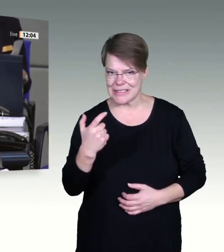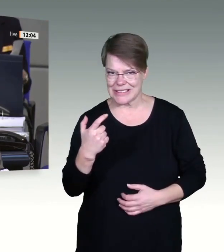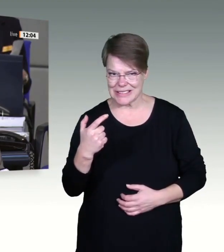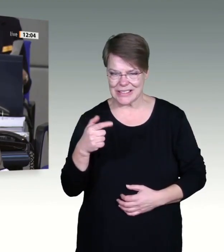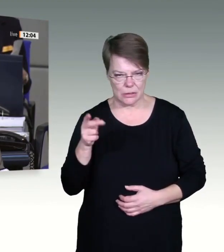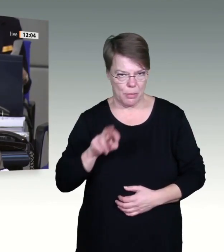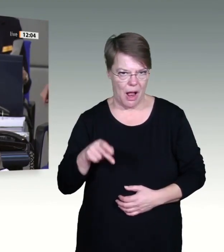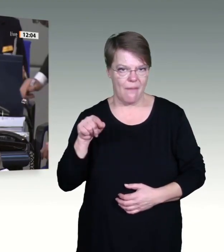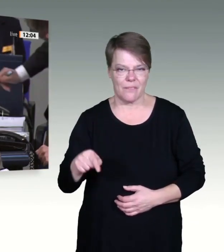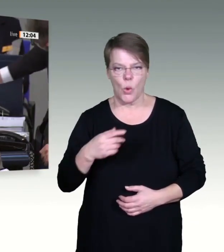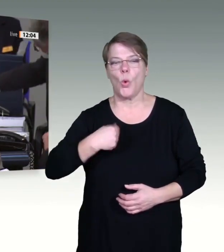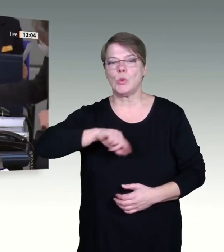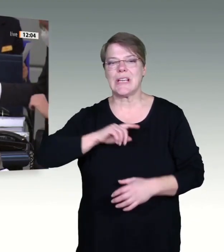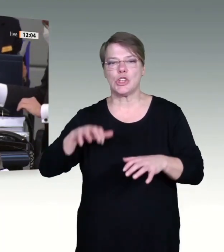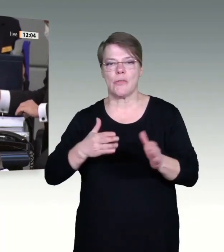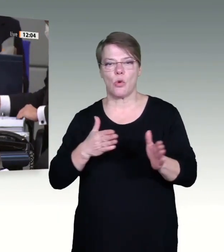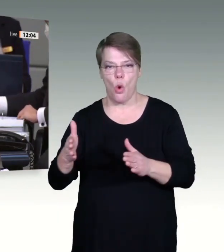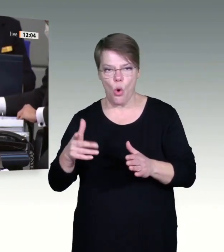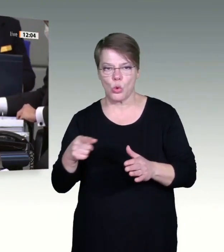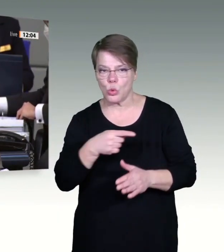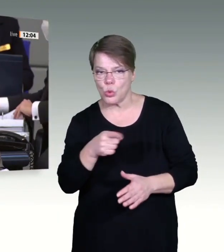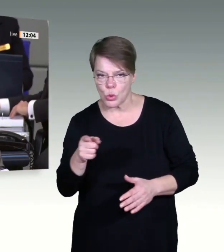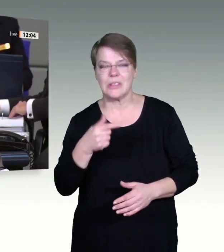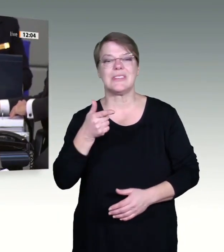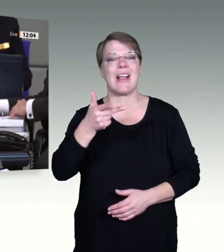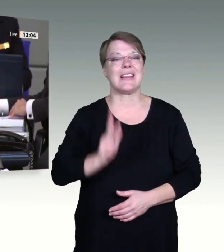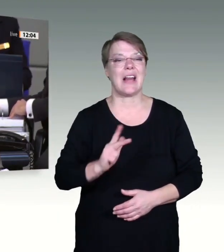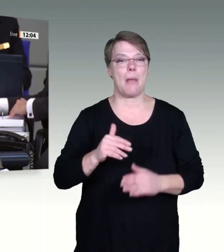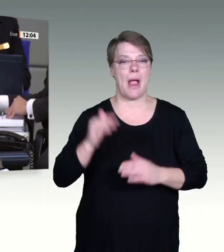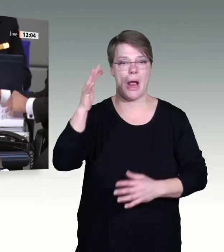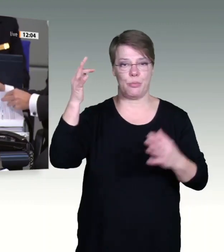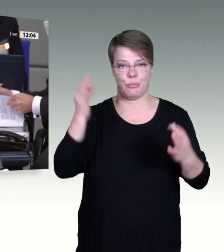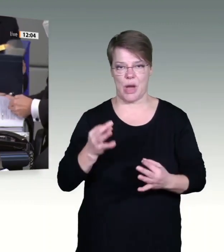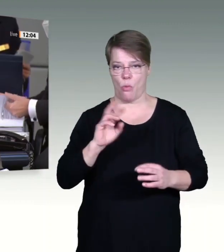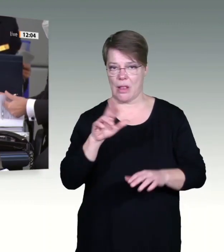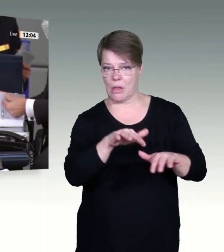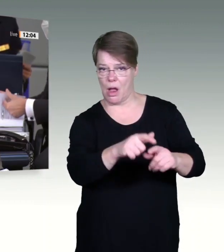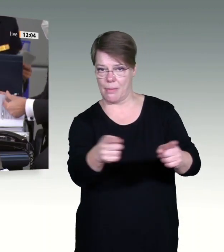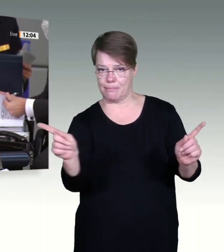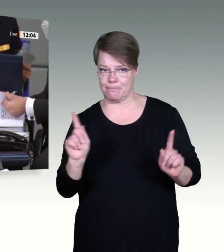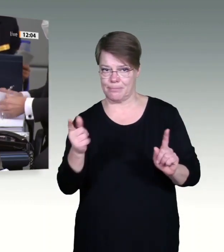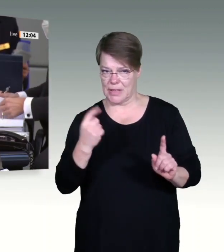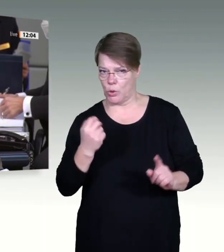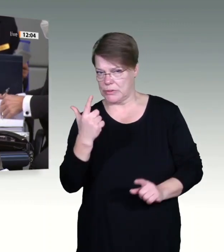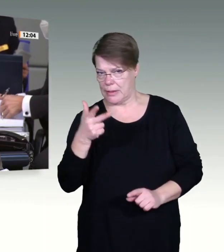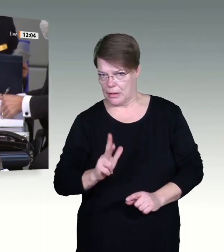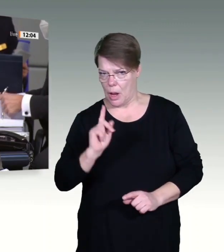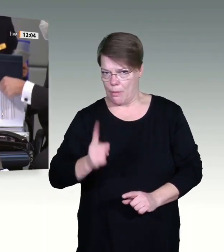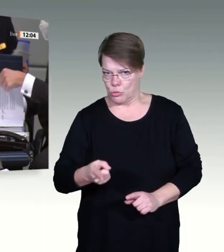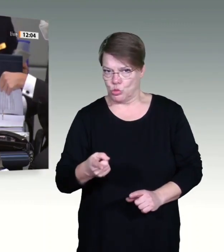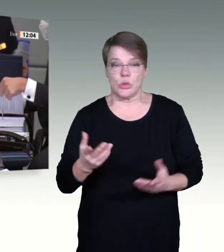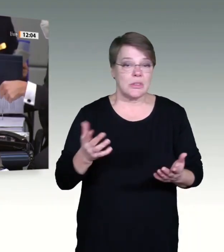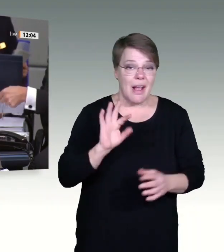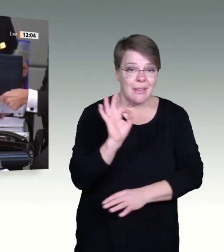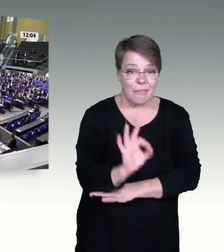Wer stimmt dafür, den genannten Gesetzentwurf heute zu beraten, also von der Frist für den Beginn der Beratungen